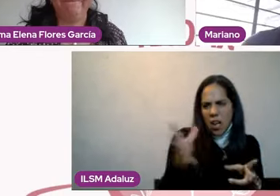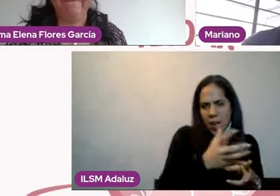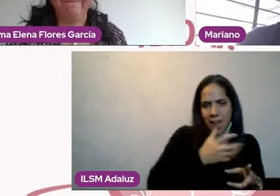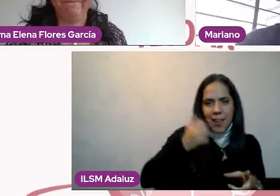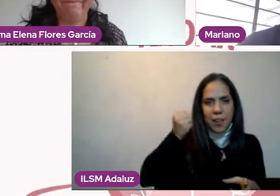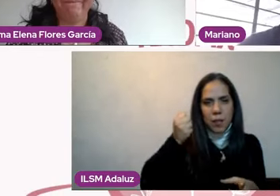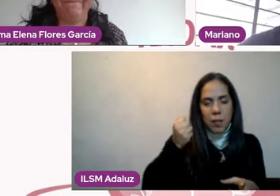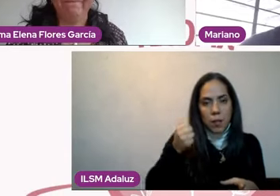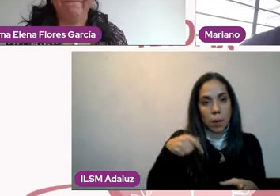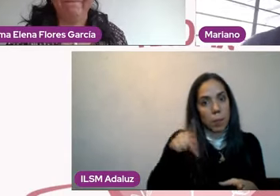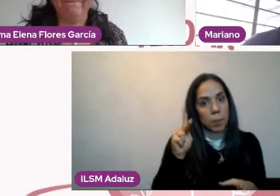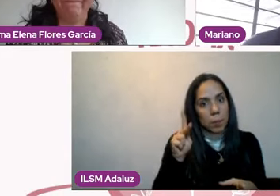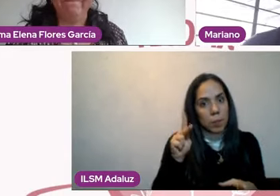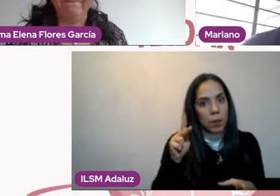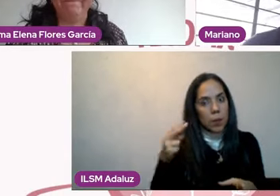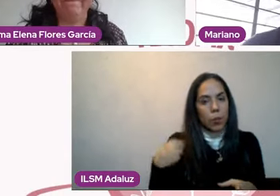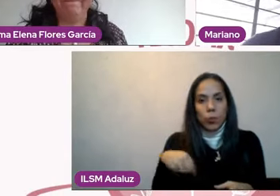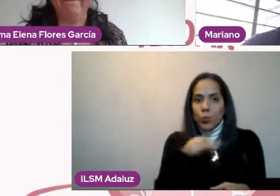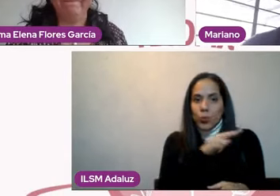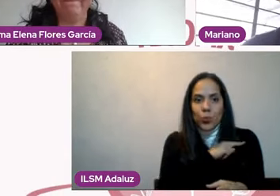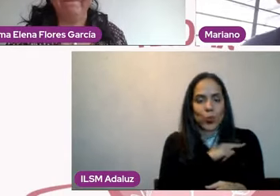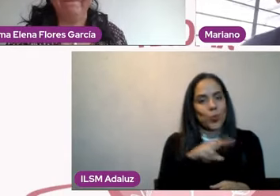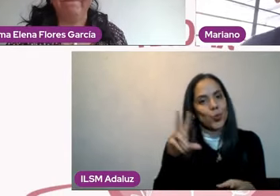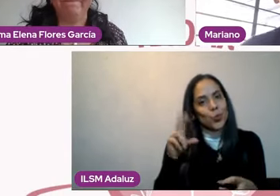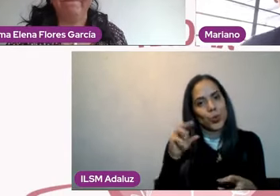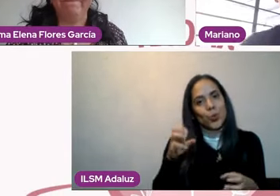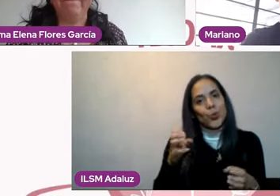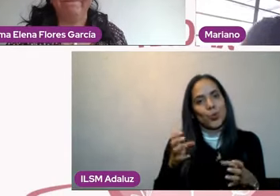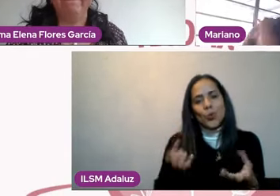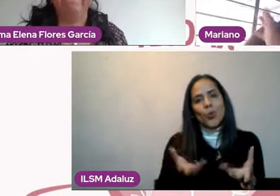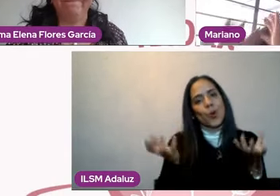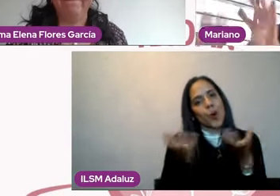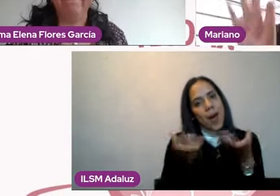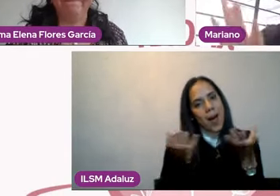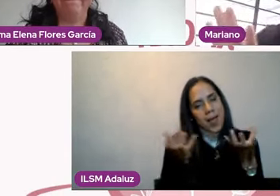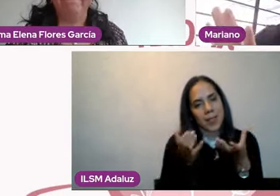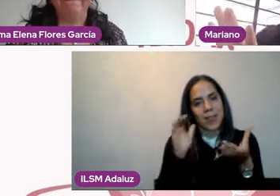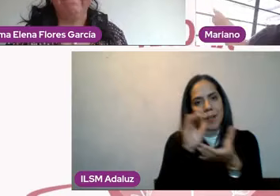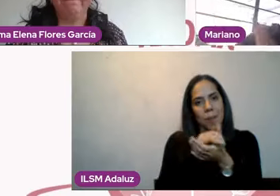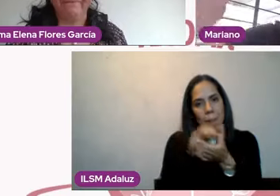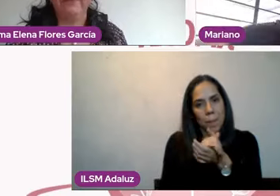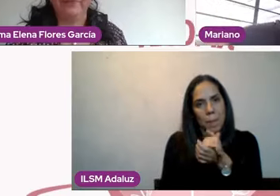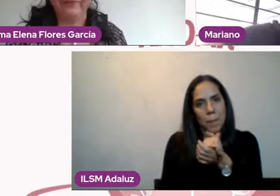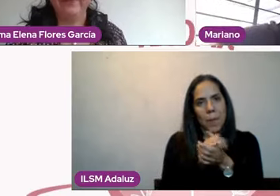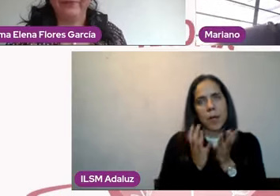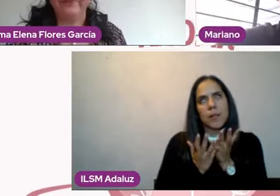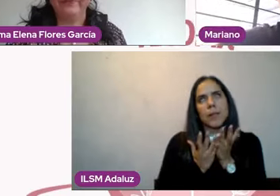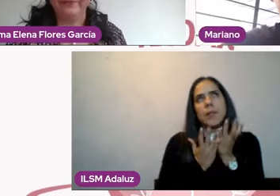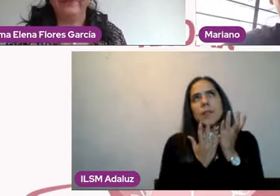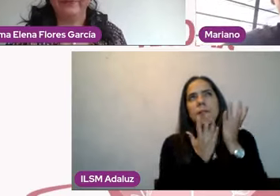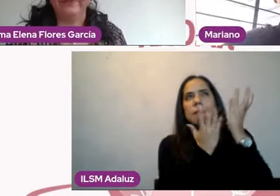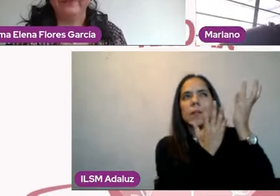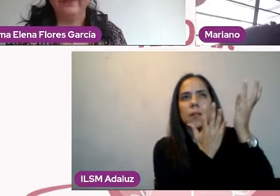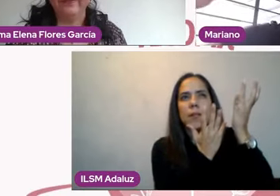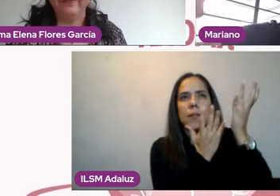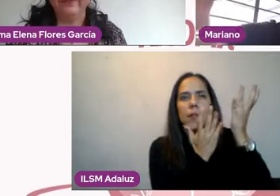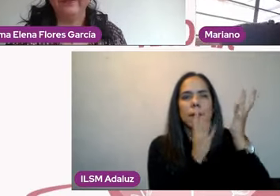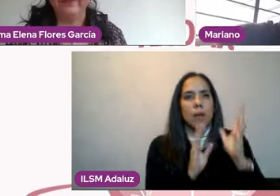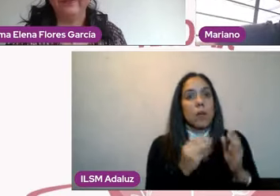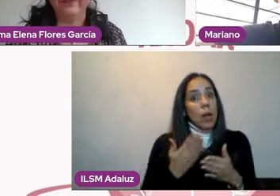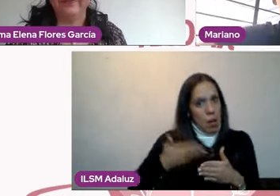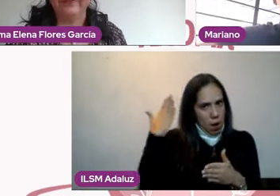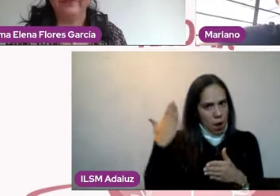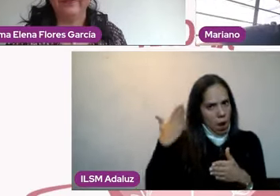no estamos creando parejas por deseo. Sea el deseo que sea. Antes de entrar a la parte de si es romántica,